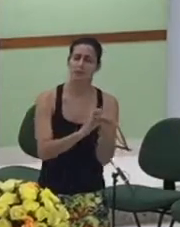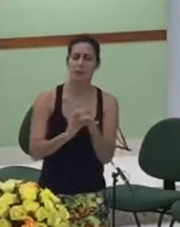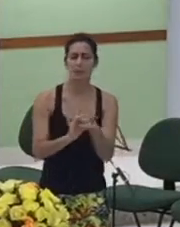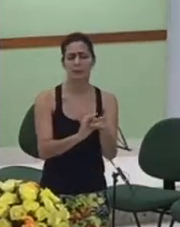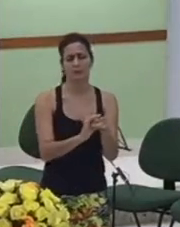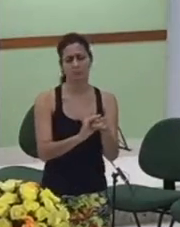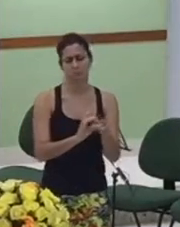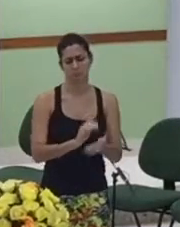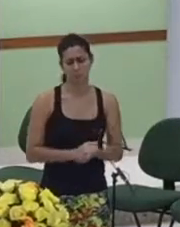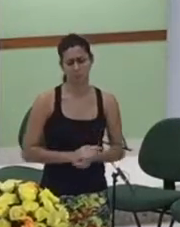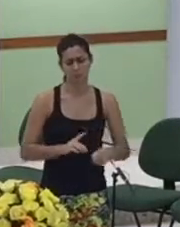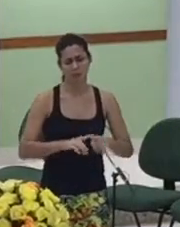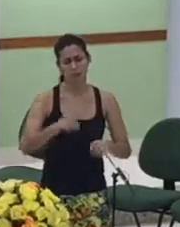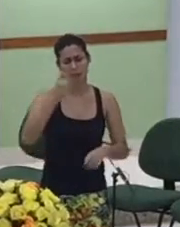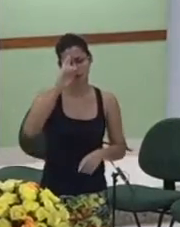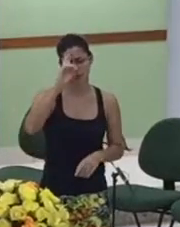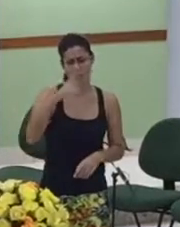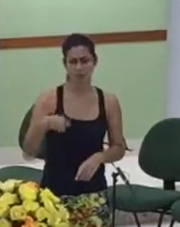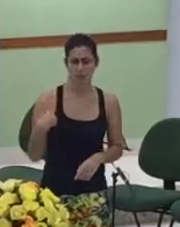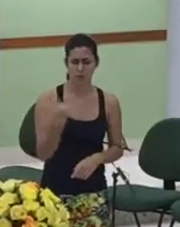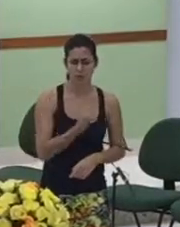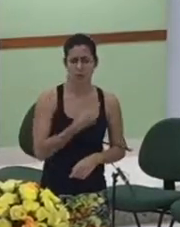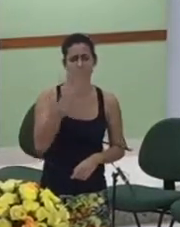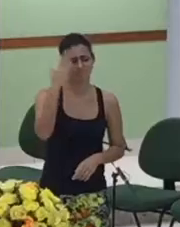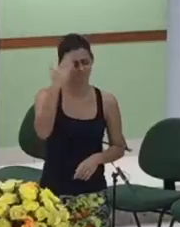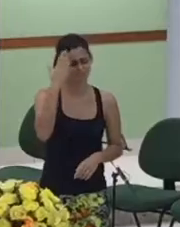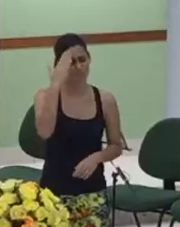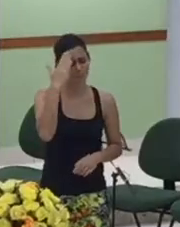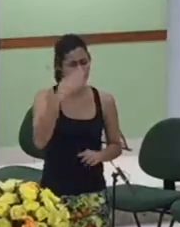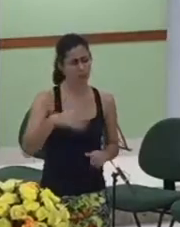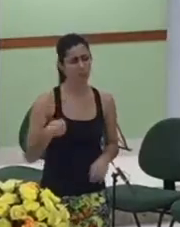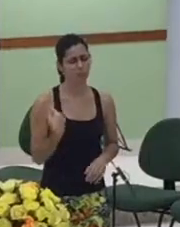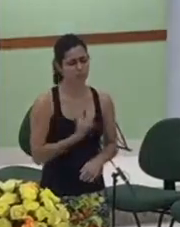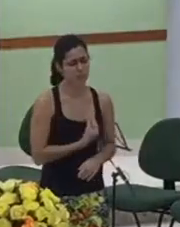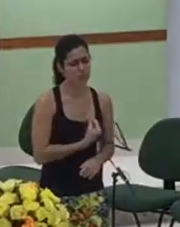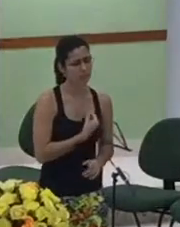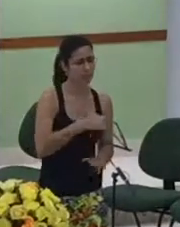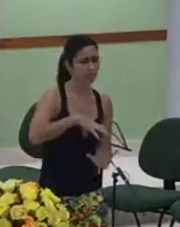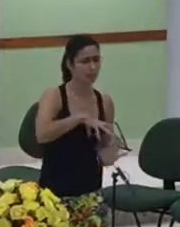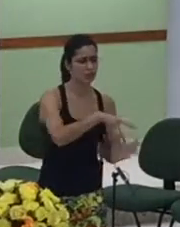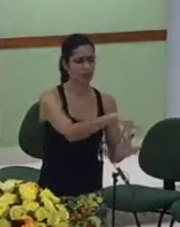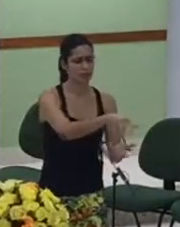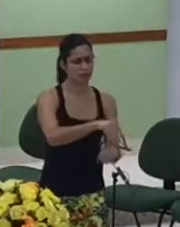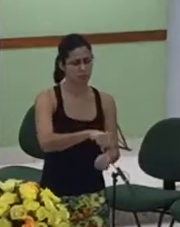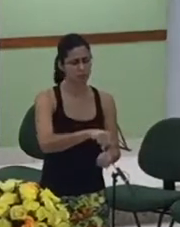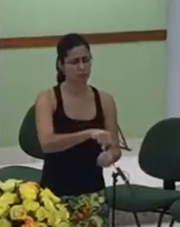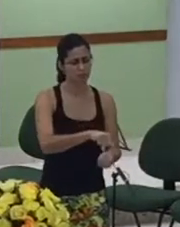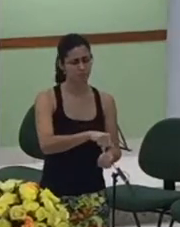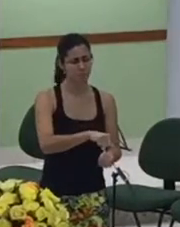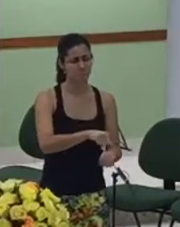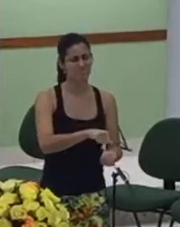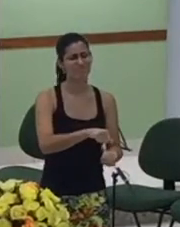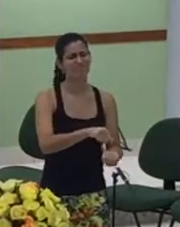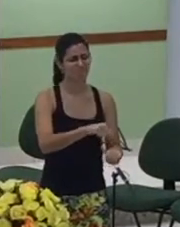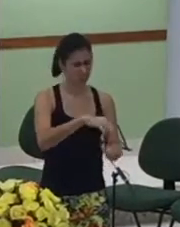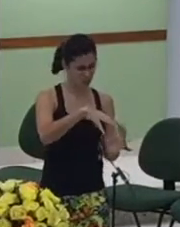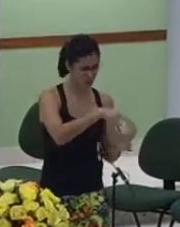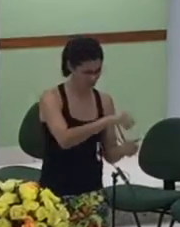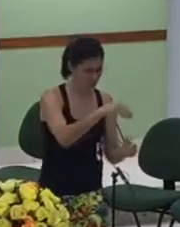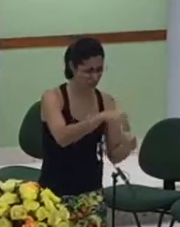mas senhor nós sabemos que vivemos no mundo que faz diferença e quanta dor isso nos traz